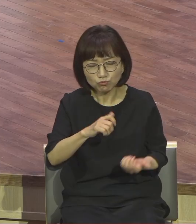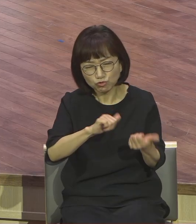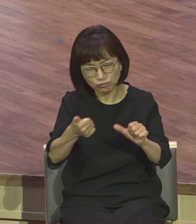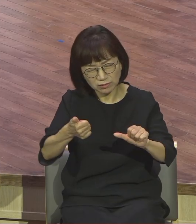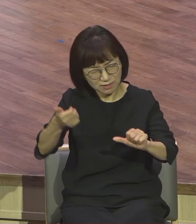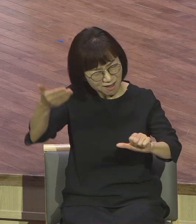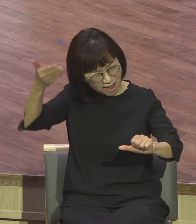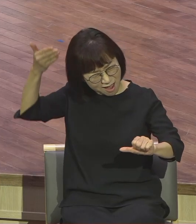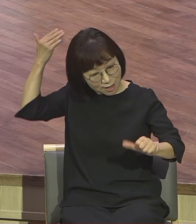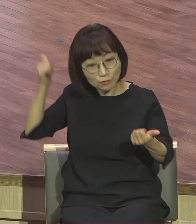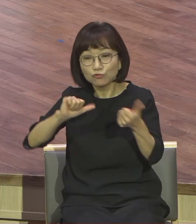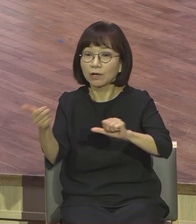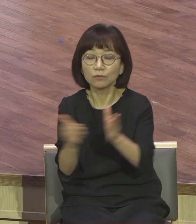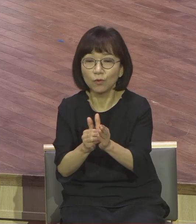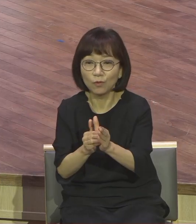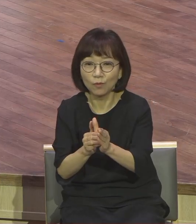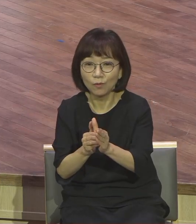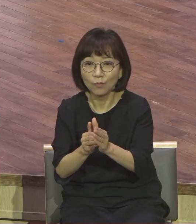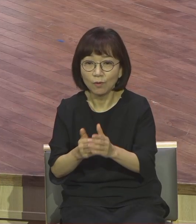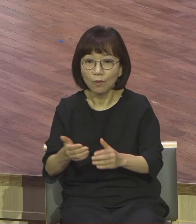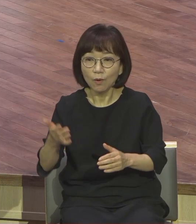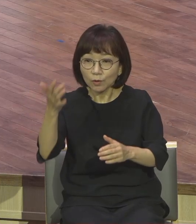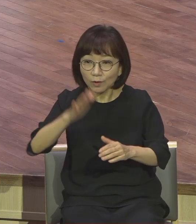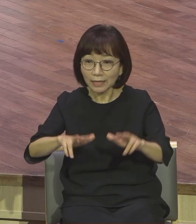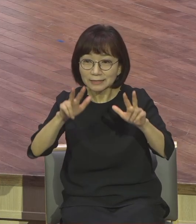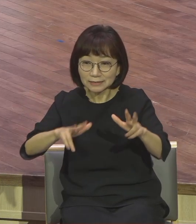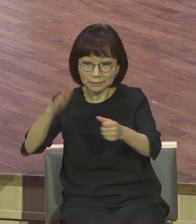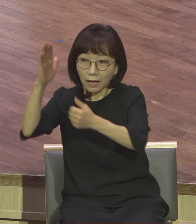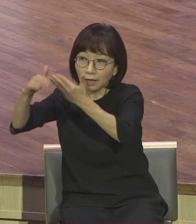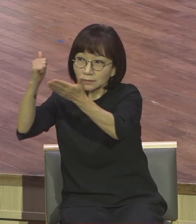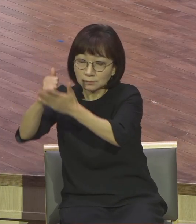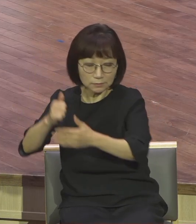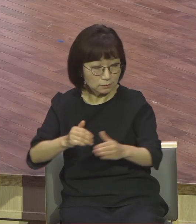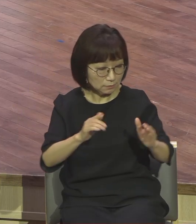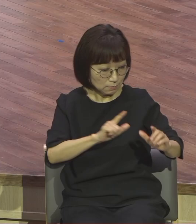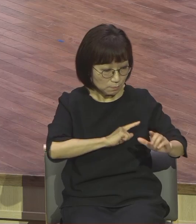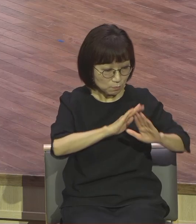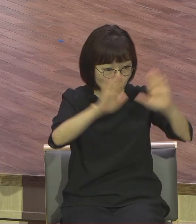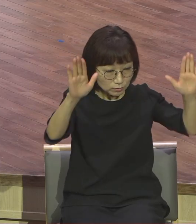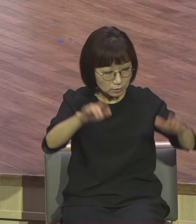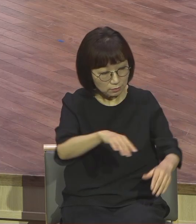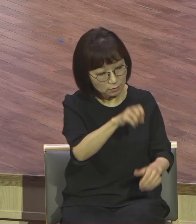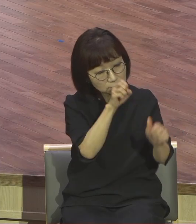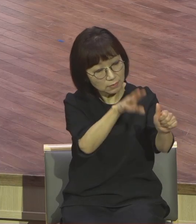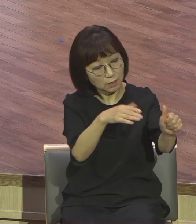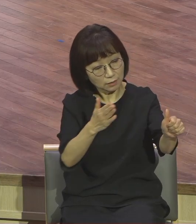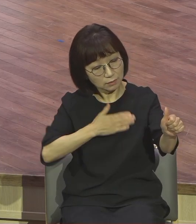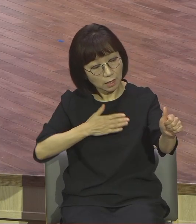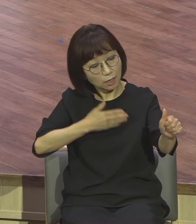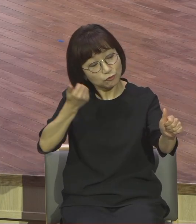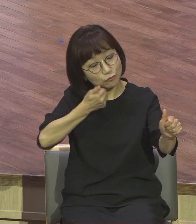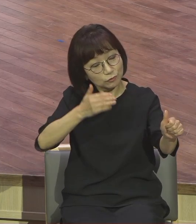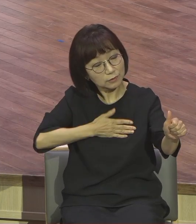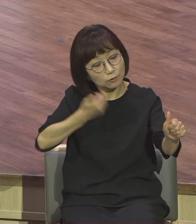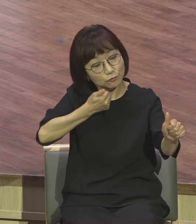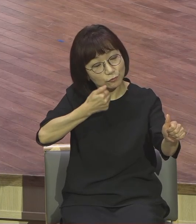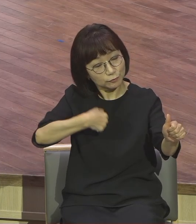지금 하나님은 모세에게 말씀하시면서 과거형 동사로 쓴 것이 아니라